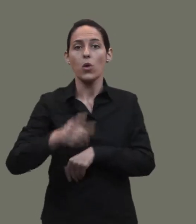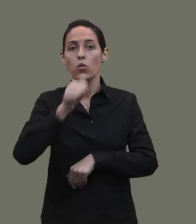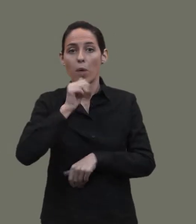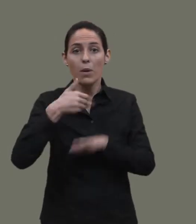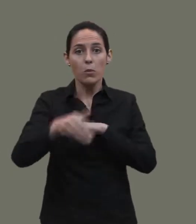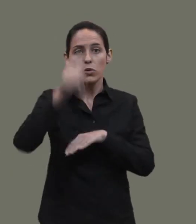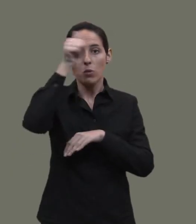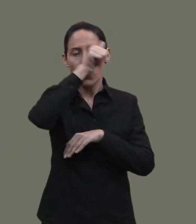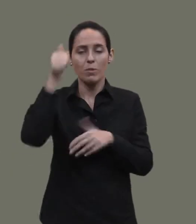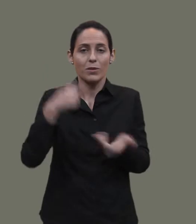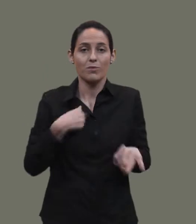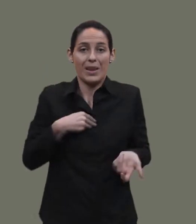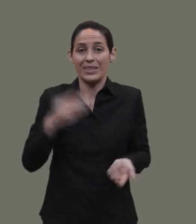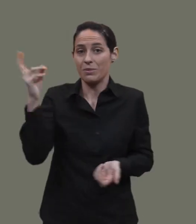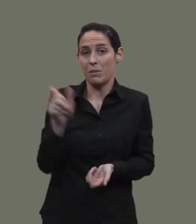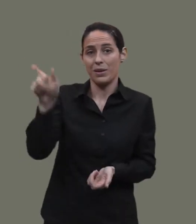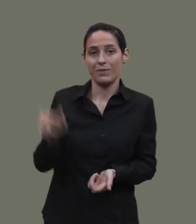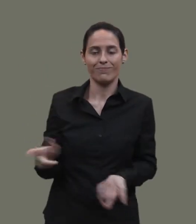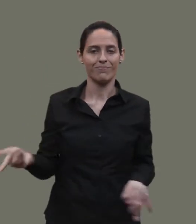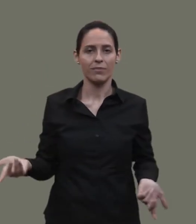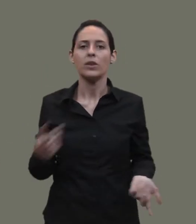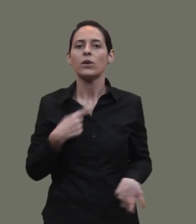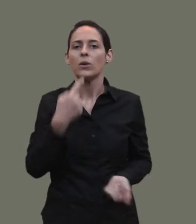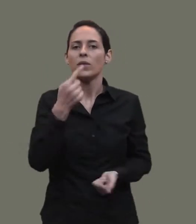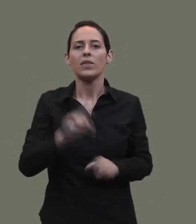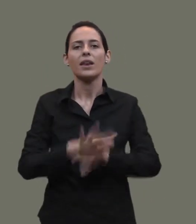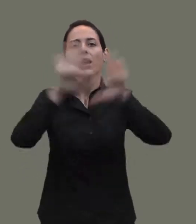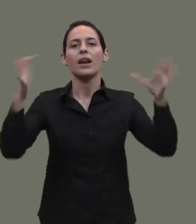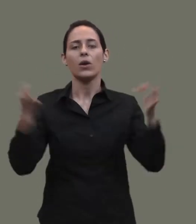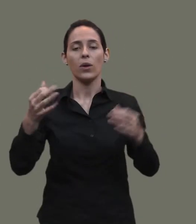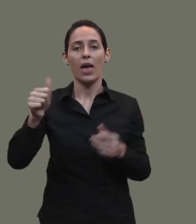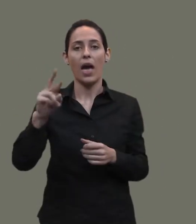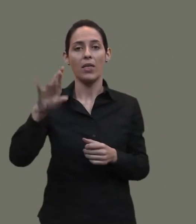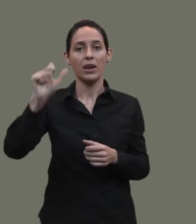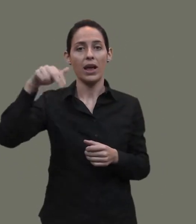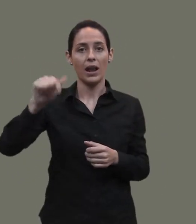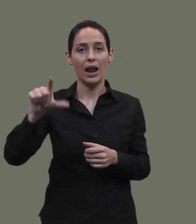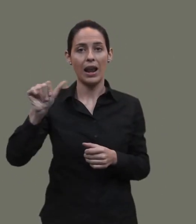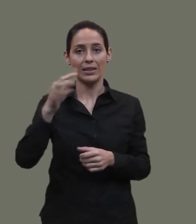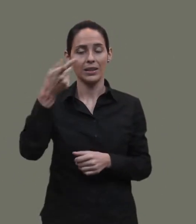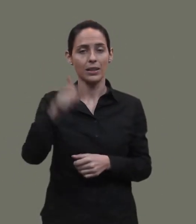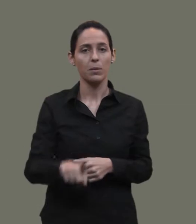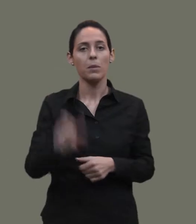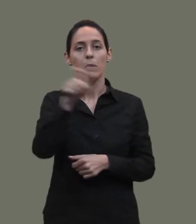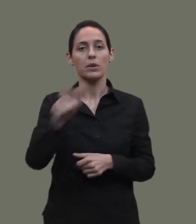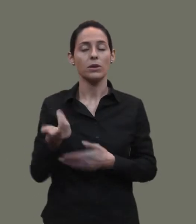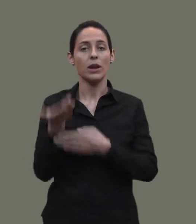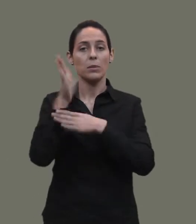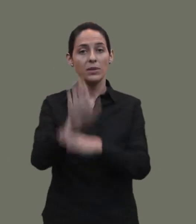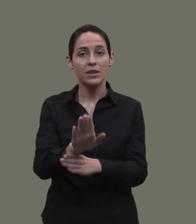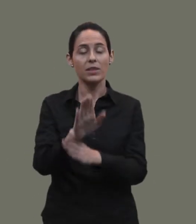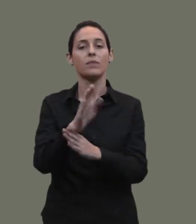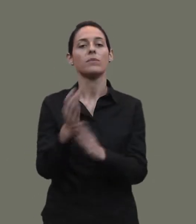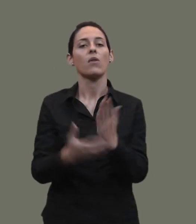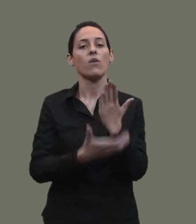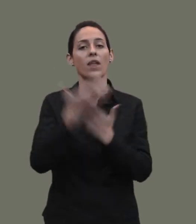próximo domingo En cualquier caso, queremos dejar claro que tanto Adriana Lastra como los representantes de la Federación Socialista Asturiana